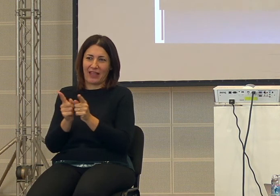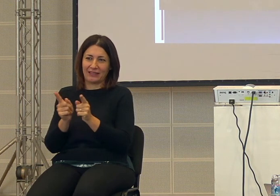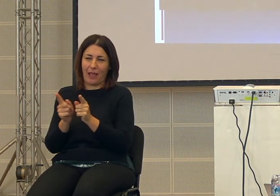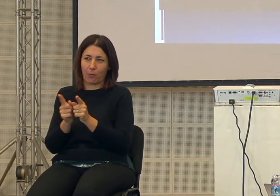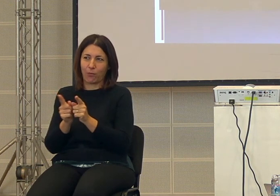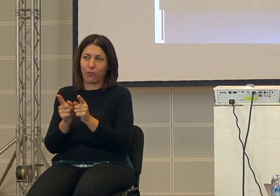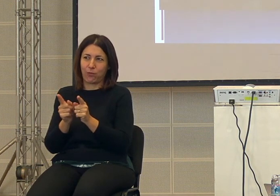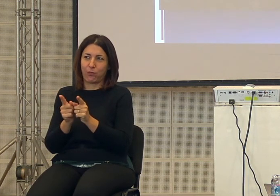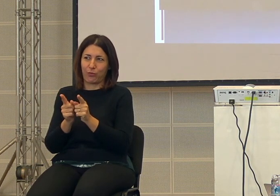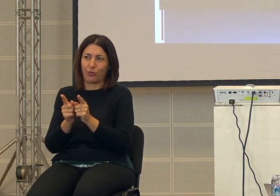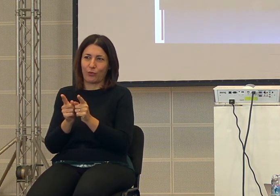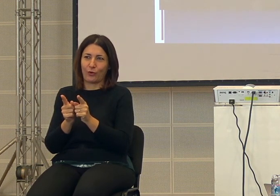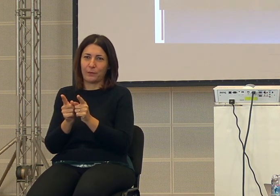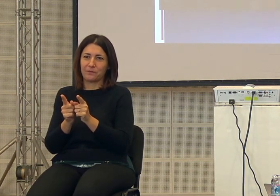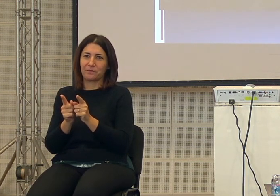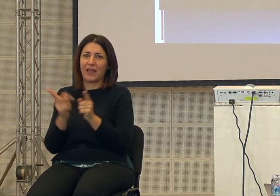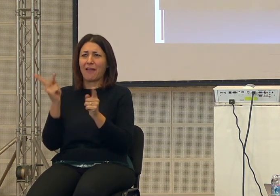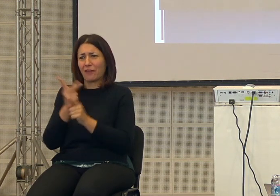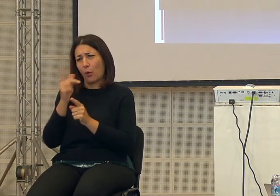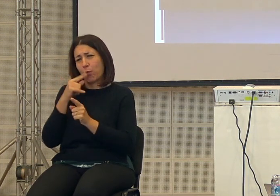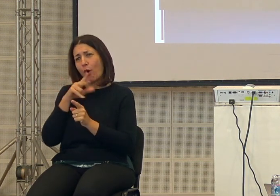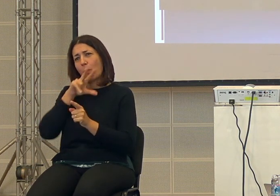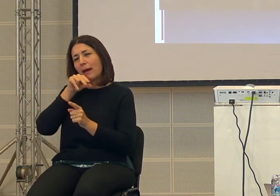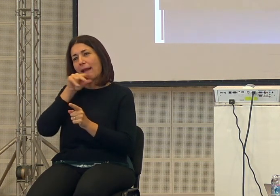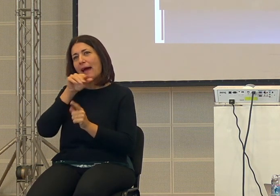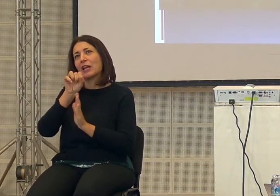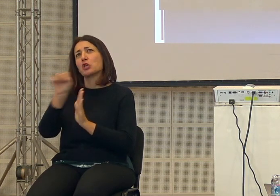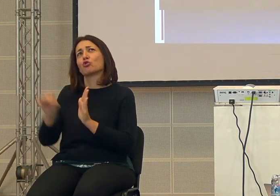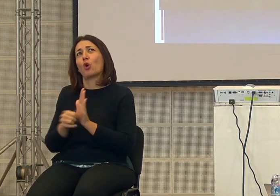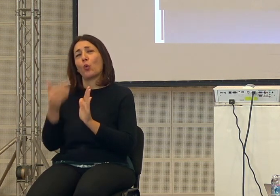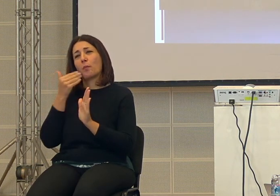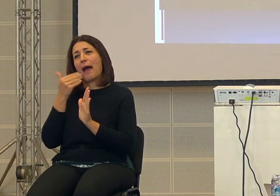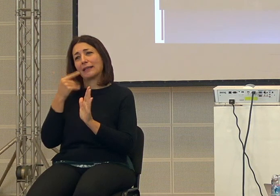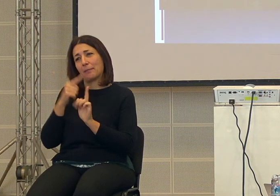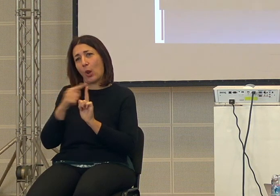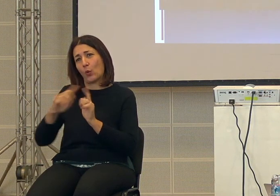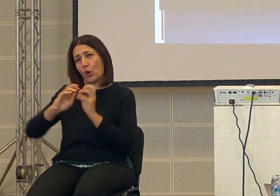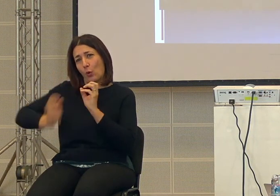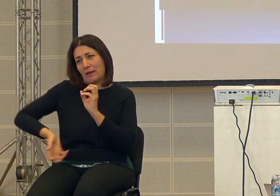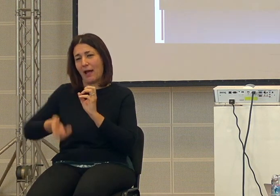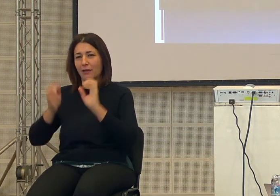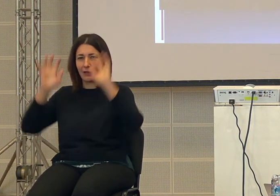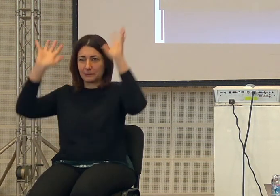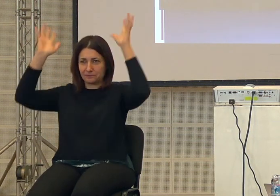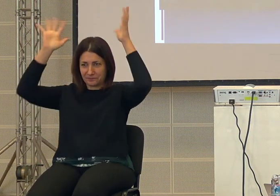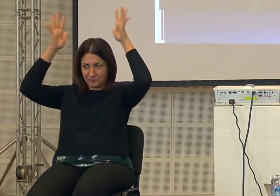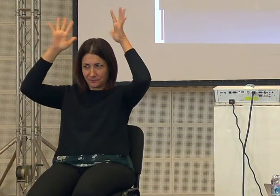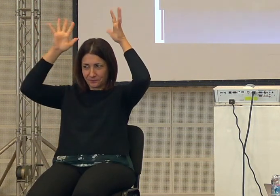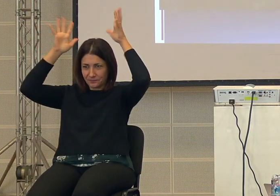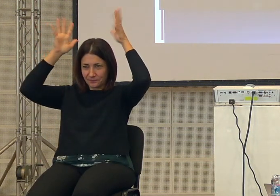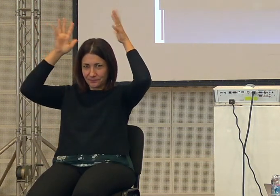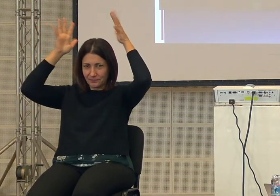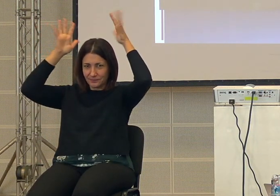una cosa molto come potete immaginare la storia dell'umanità è una cosa molto complicata Lorenzo Pinna